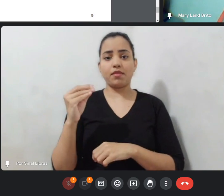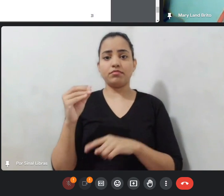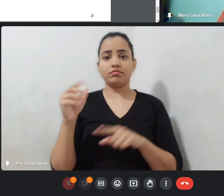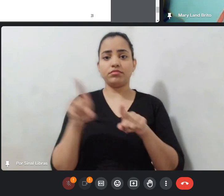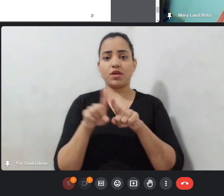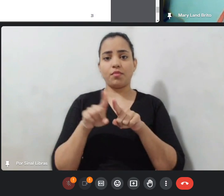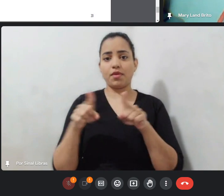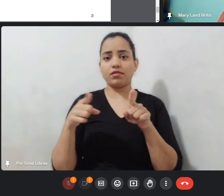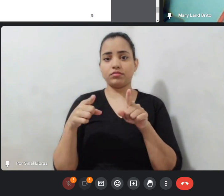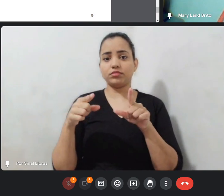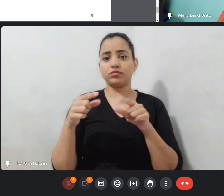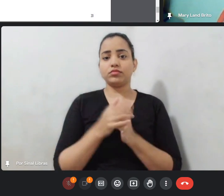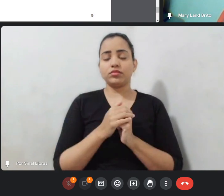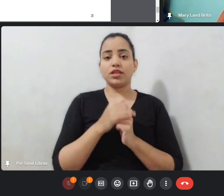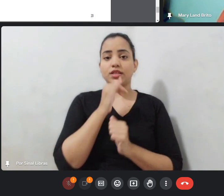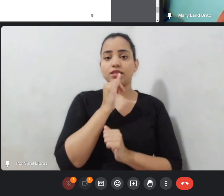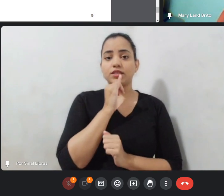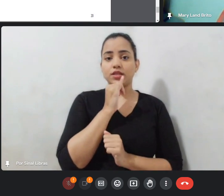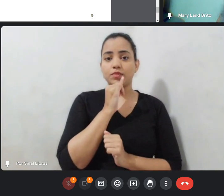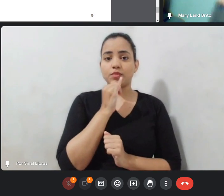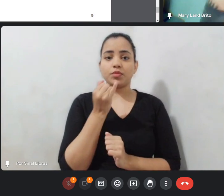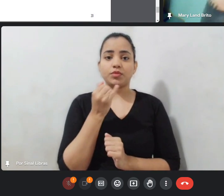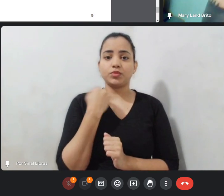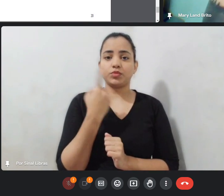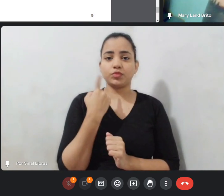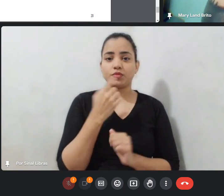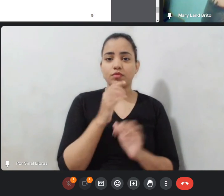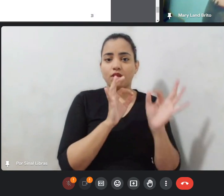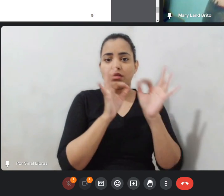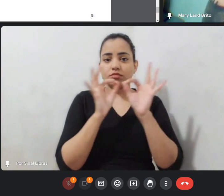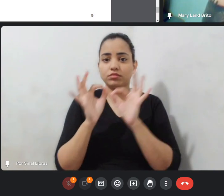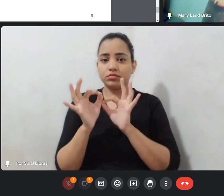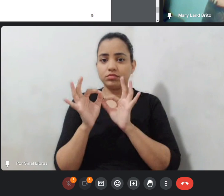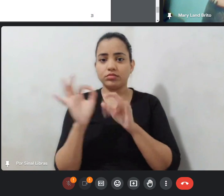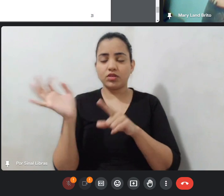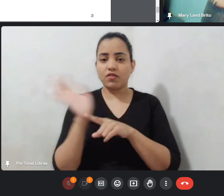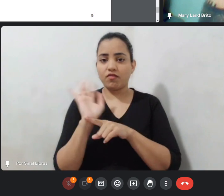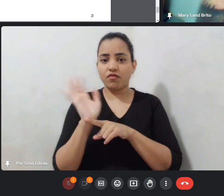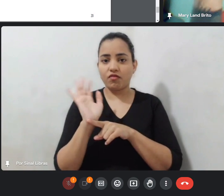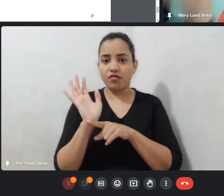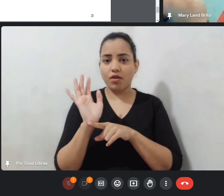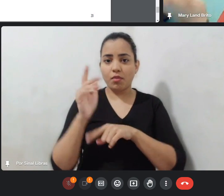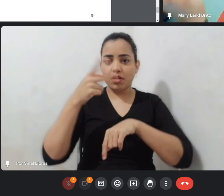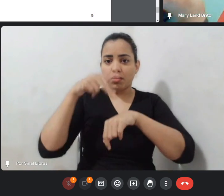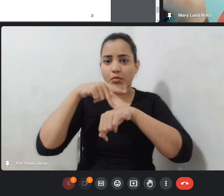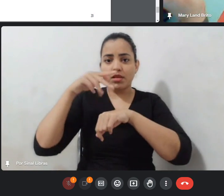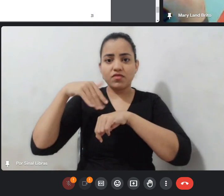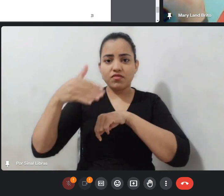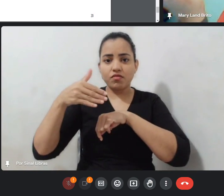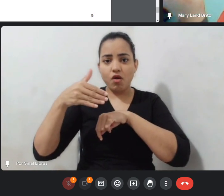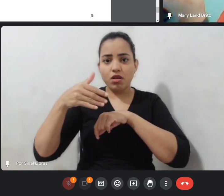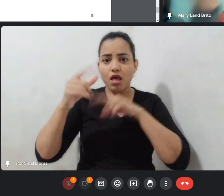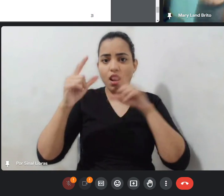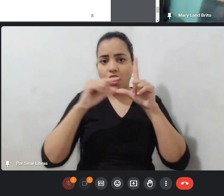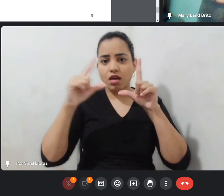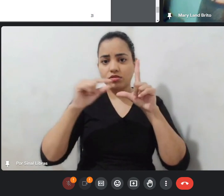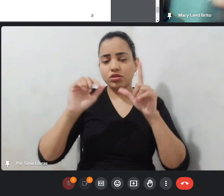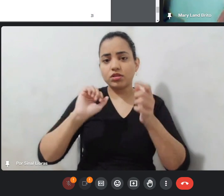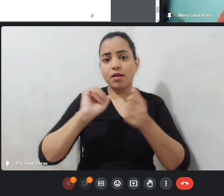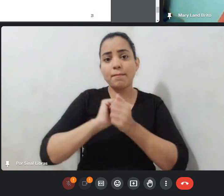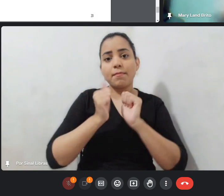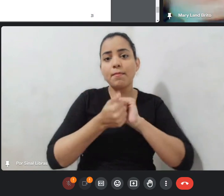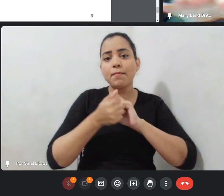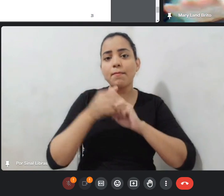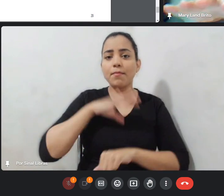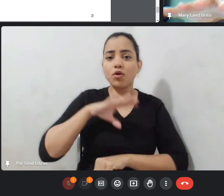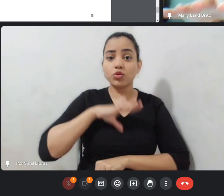assiste filme estrangeiro, os diálogos são traduzidos para o português. Mas nesse caso da legenda descritiva, além dos diálogos, é